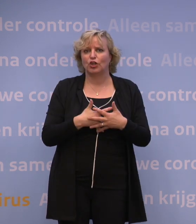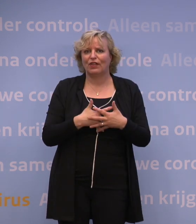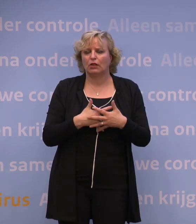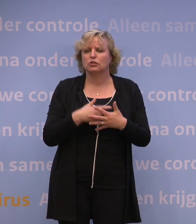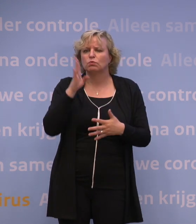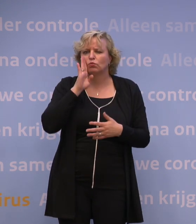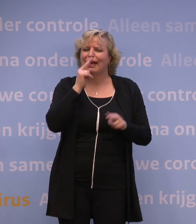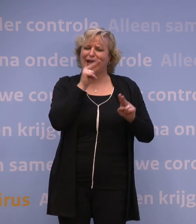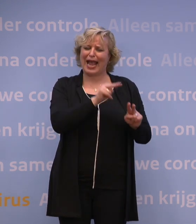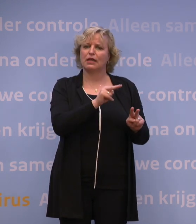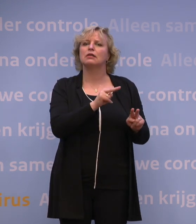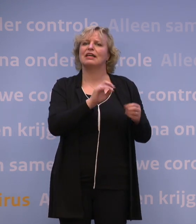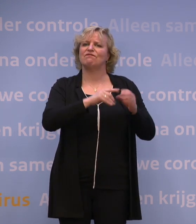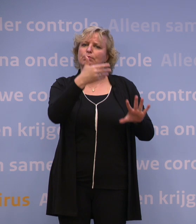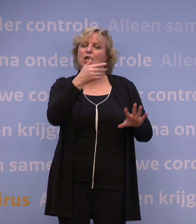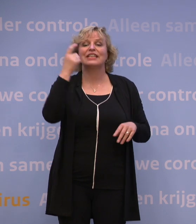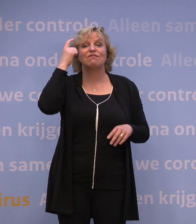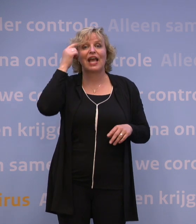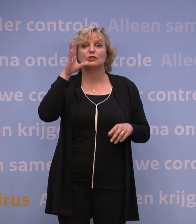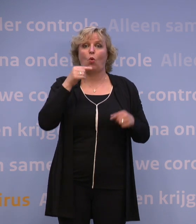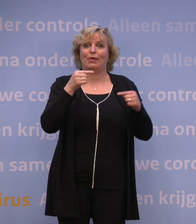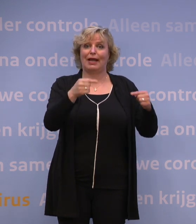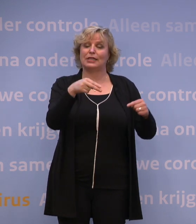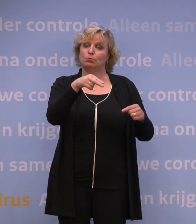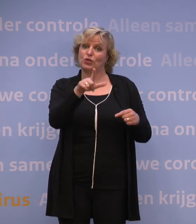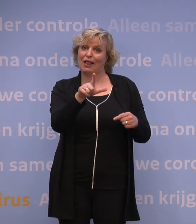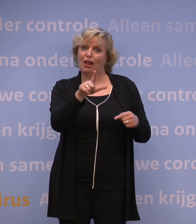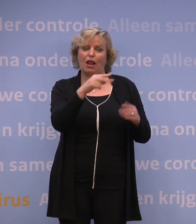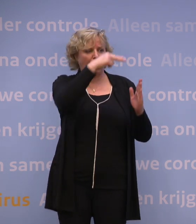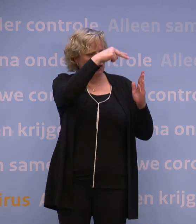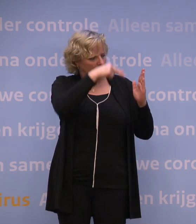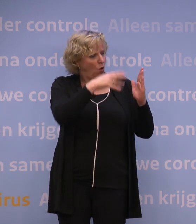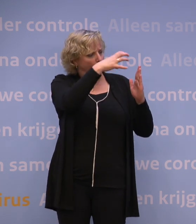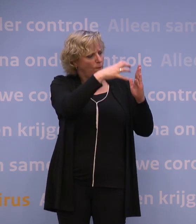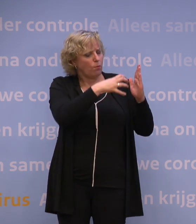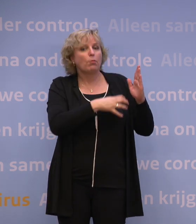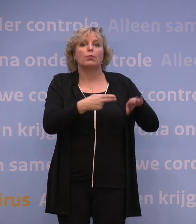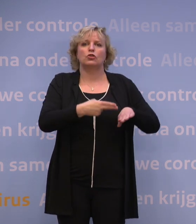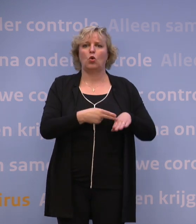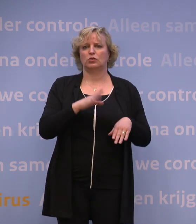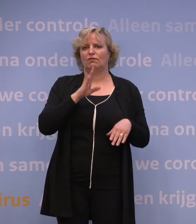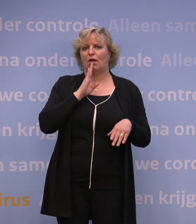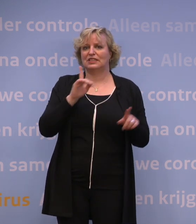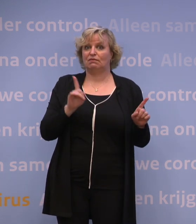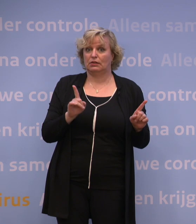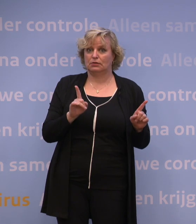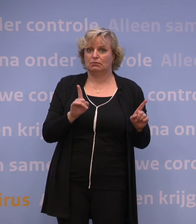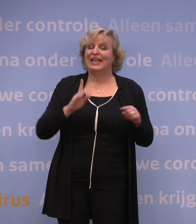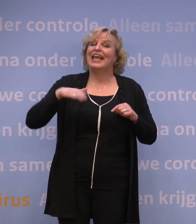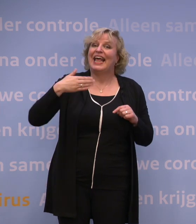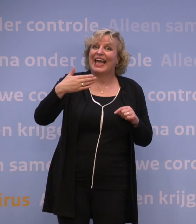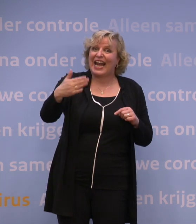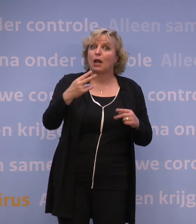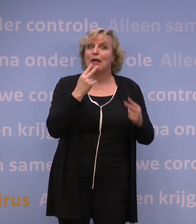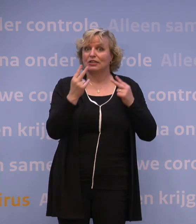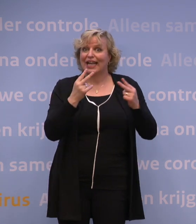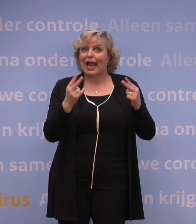kijkje op wijsopreis.nl om te zien wat jij voor jouw vakantie nodig hebt. En blijf ook regelmatig kijken, want hoe lager het aantal